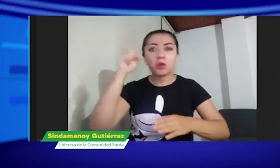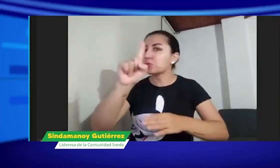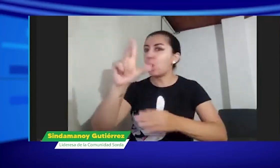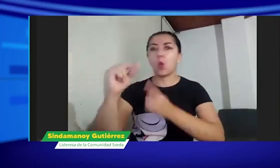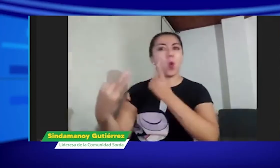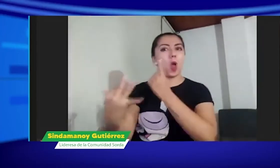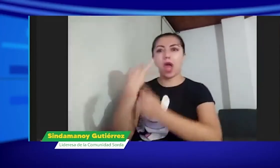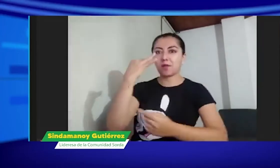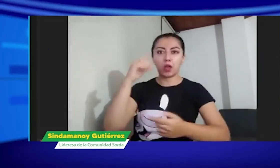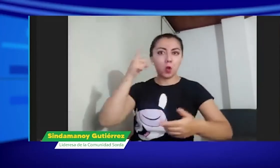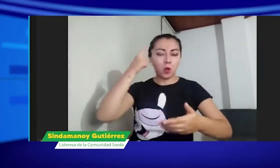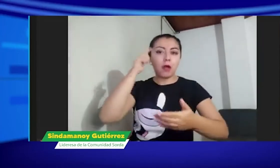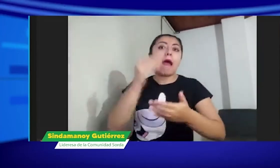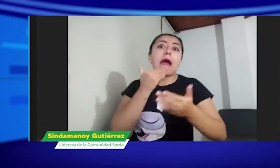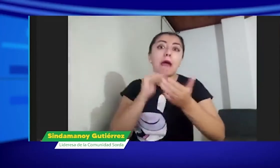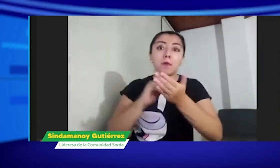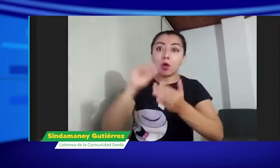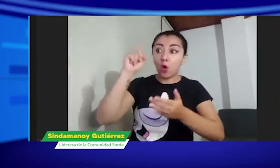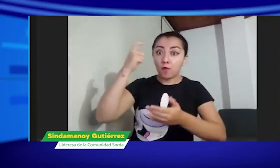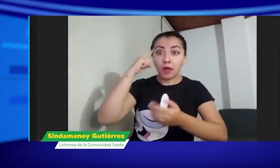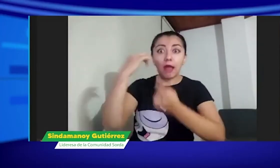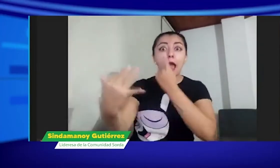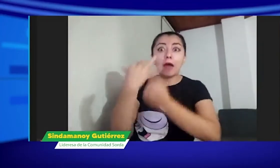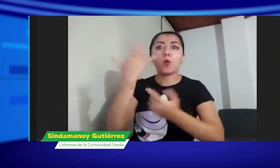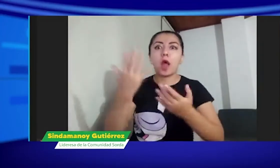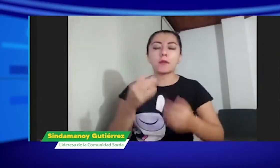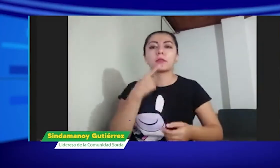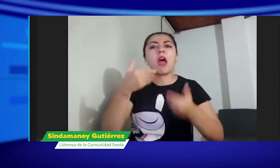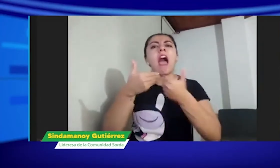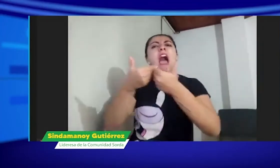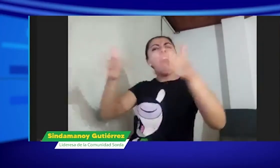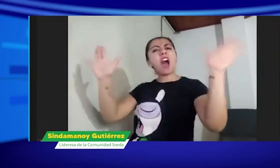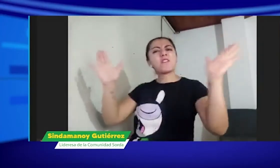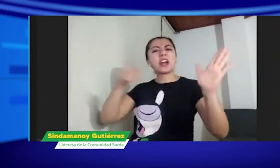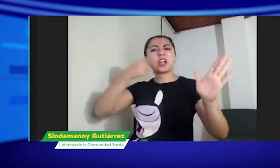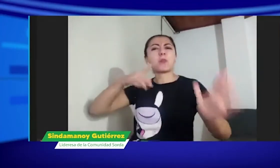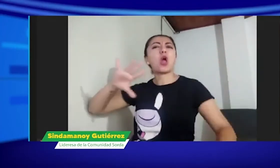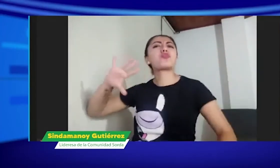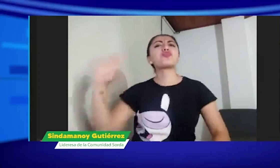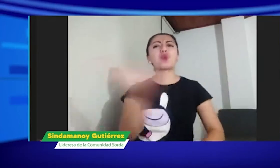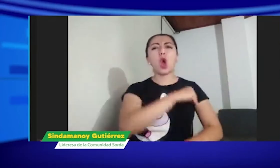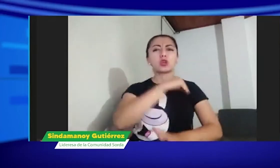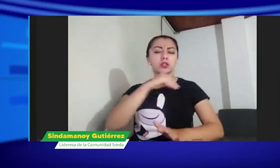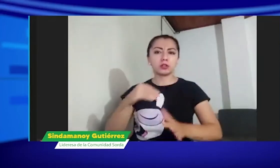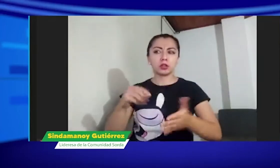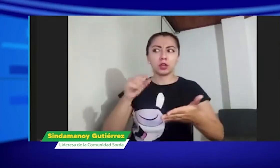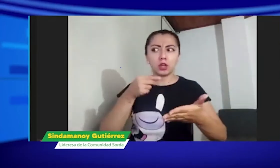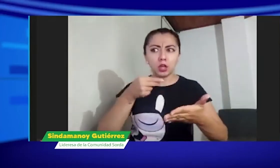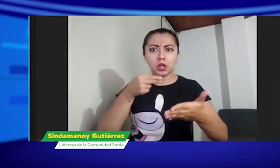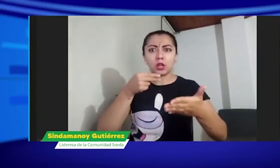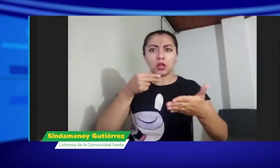sorda ir a estos espacios como el ministerio de cultura y no estar